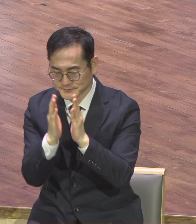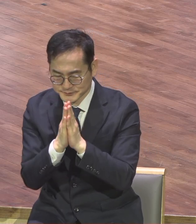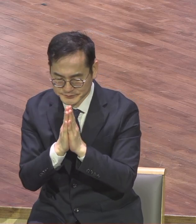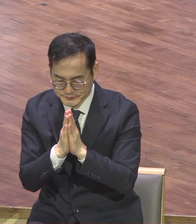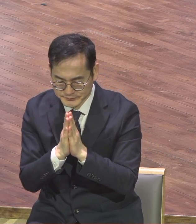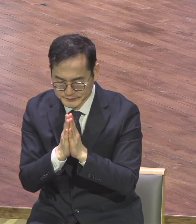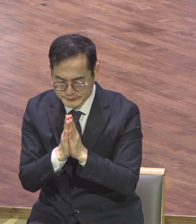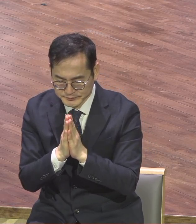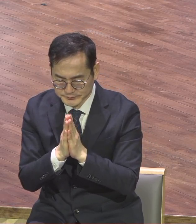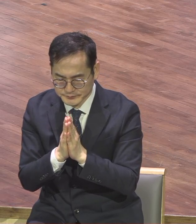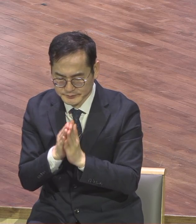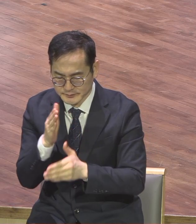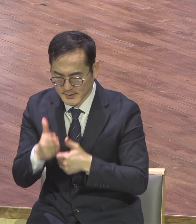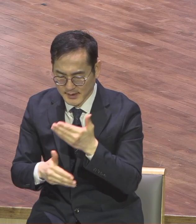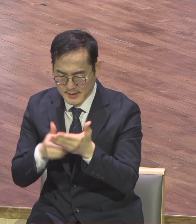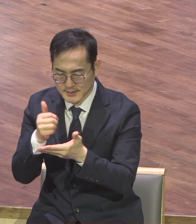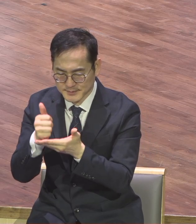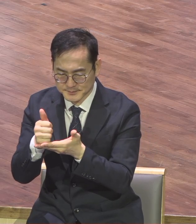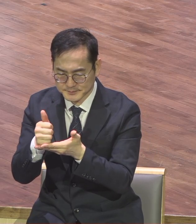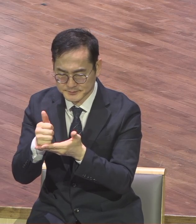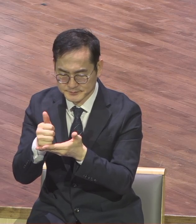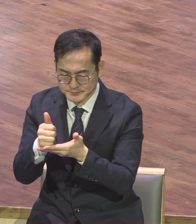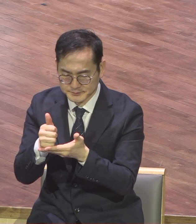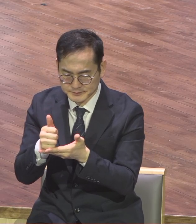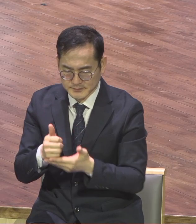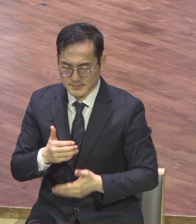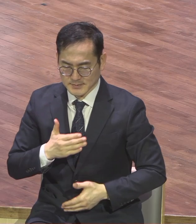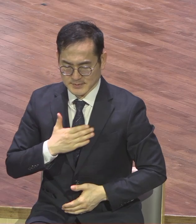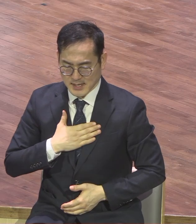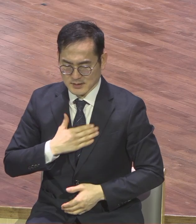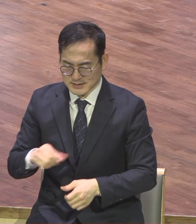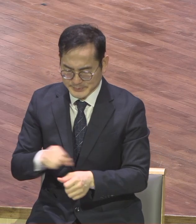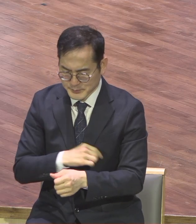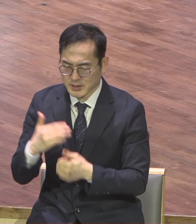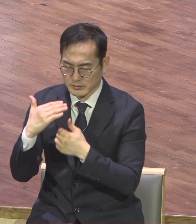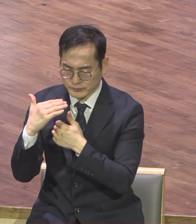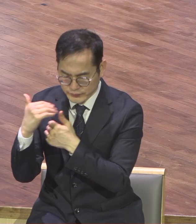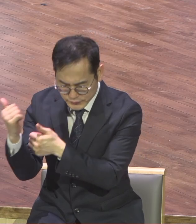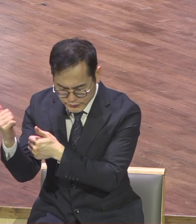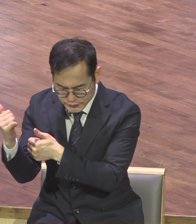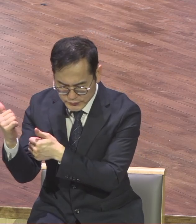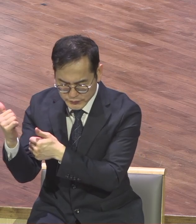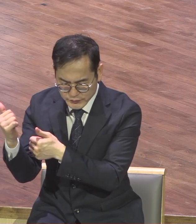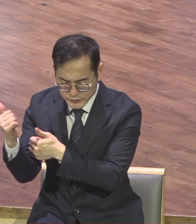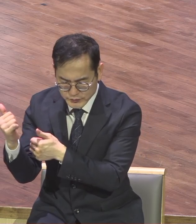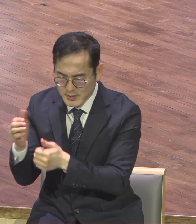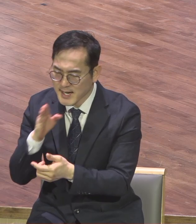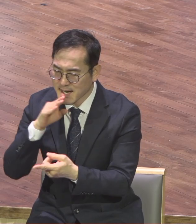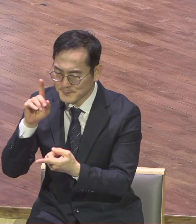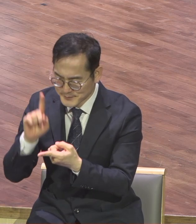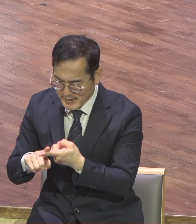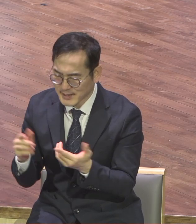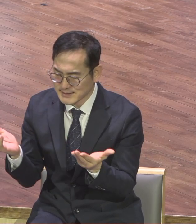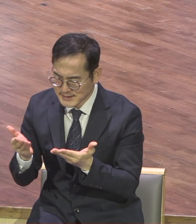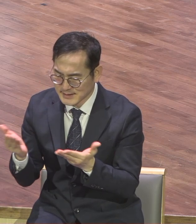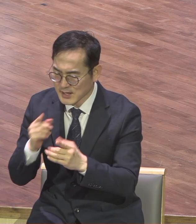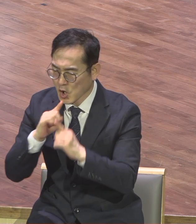영계의 모든 성도들 나를 하나님 듣기를 부르시고 부르심에 합당한 이 언약 공동체 안에서